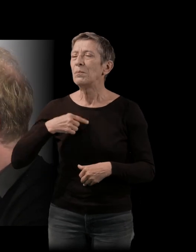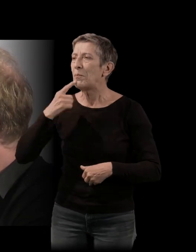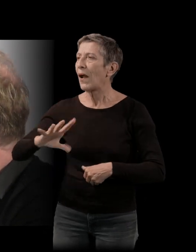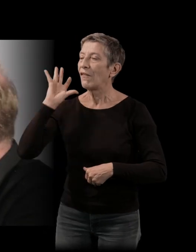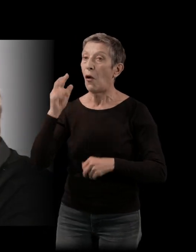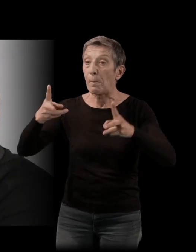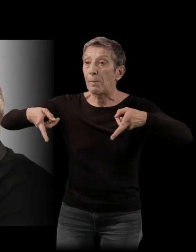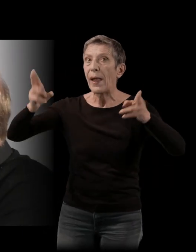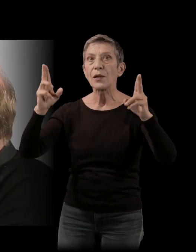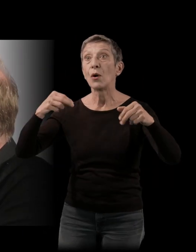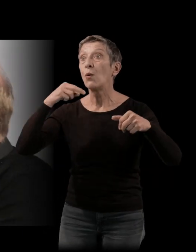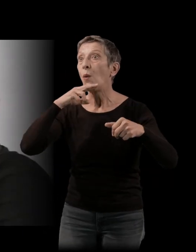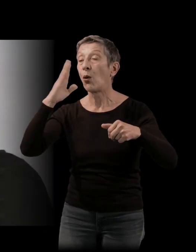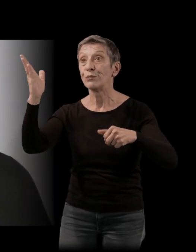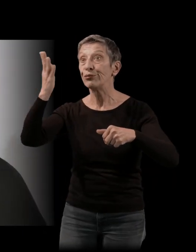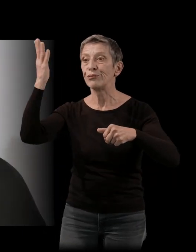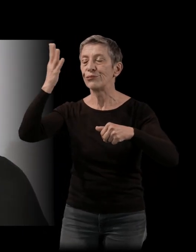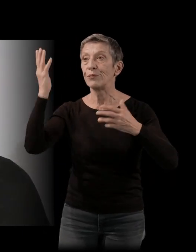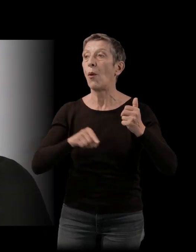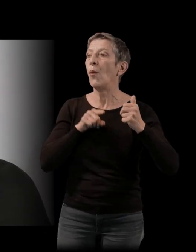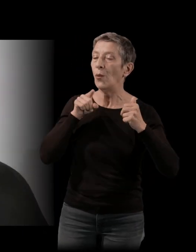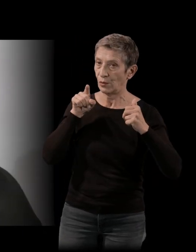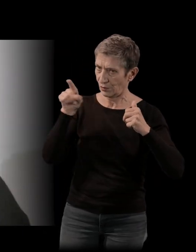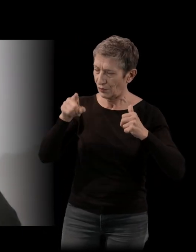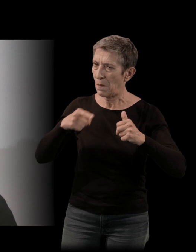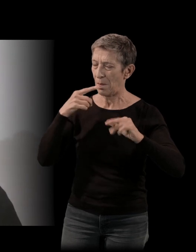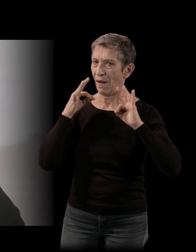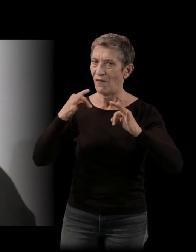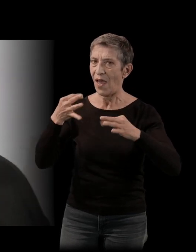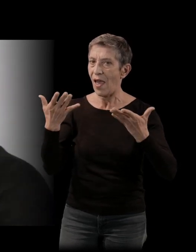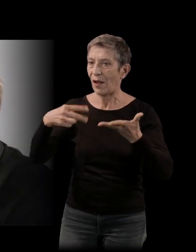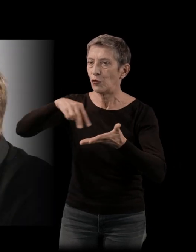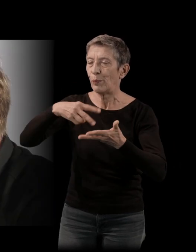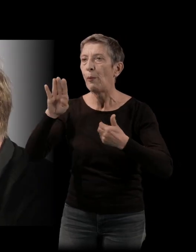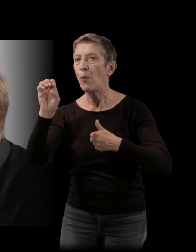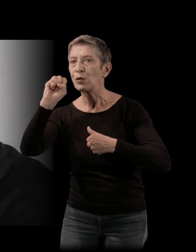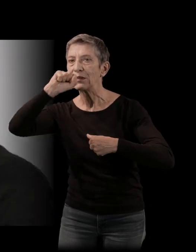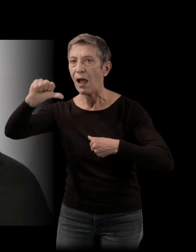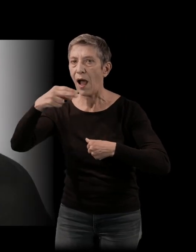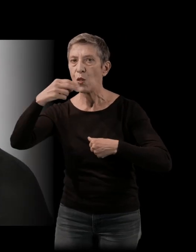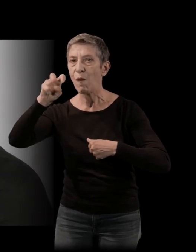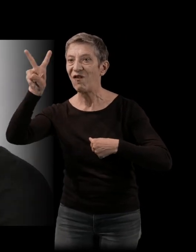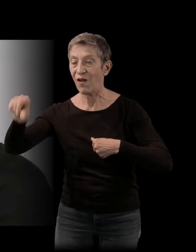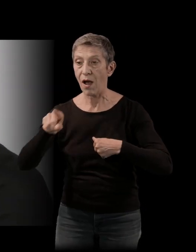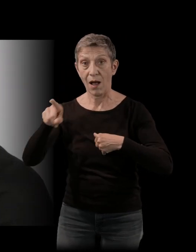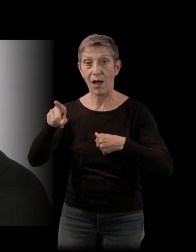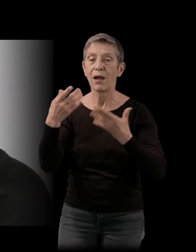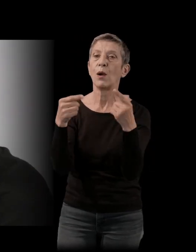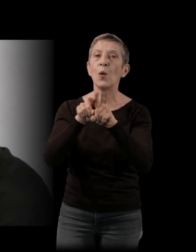que vous parlez finalement de la naissance de la bossa nova, qui est au cœur du livre. C'est un temps où on pourrait parler notamment de Brasilia. Il y a vraiment quelque